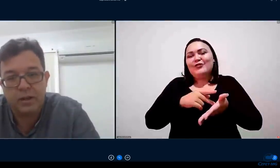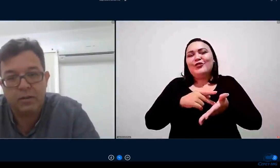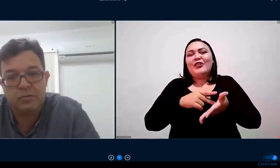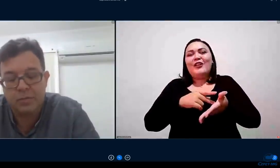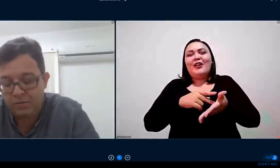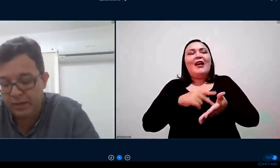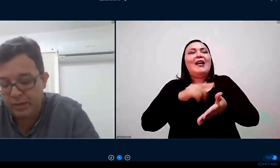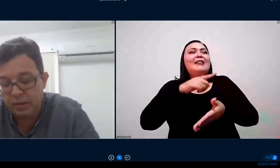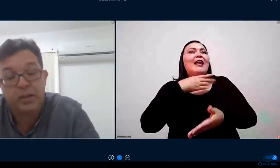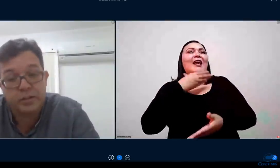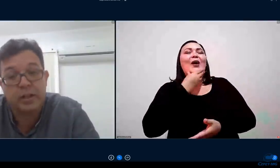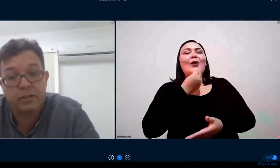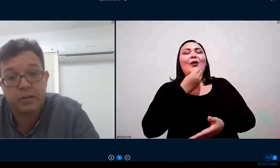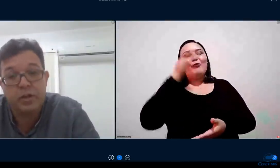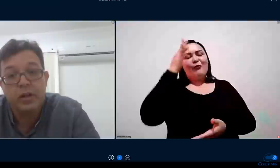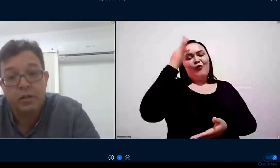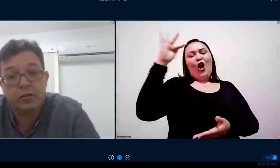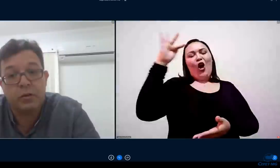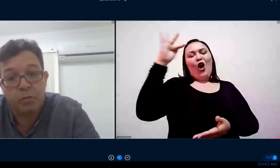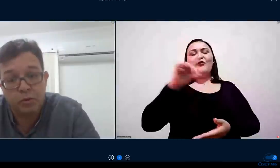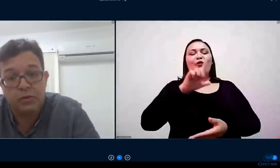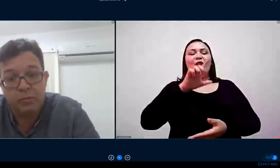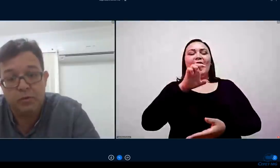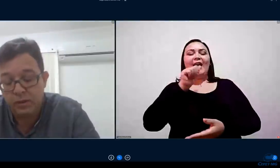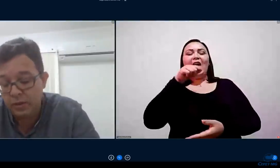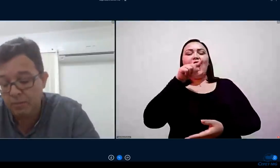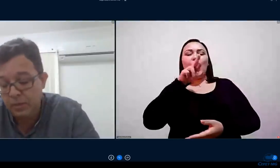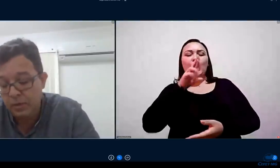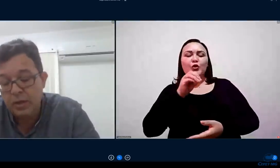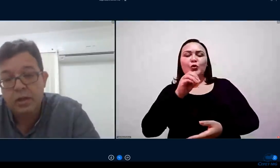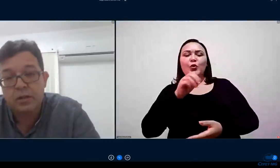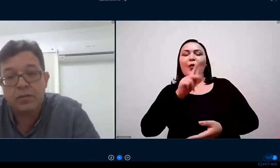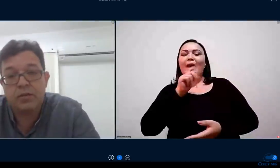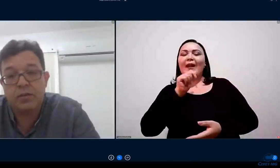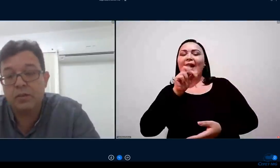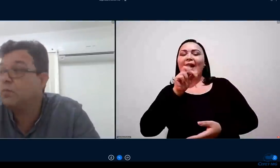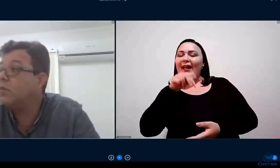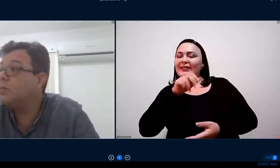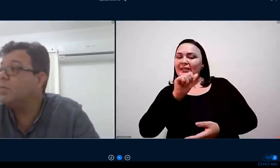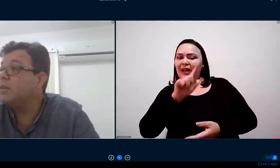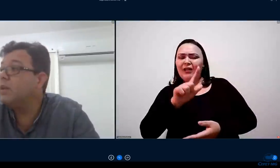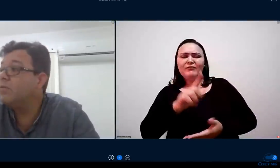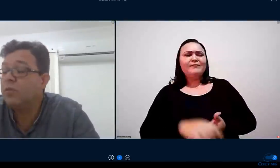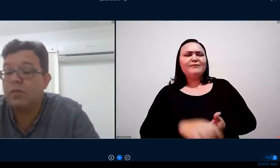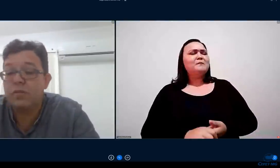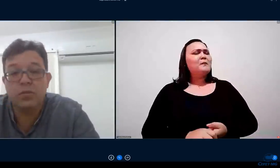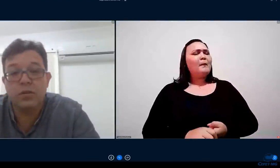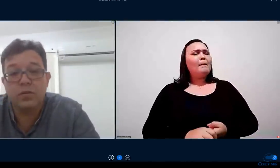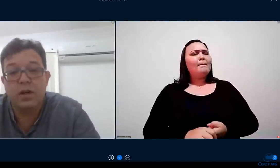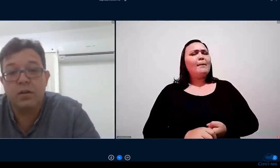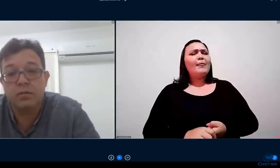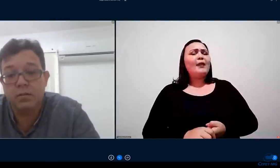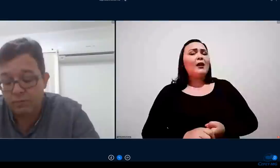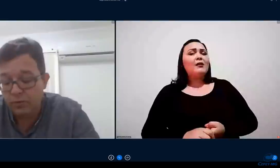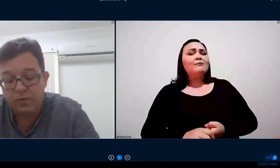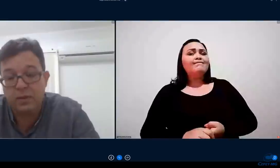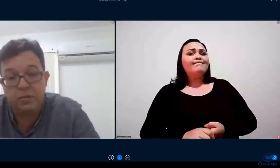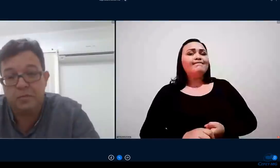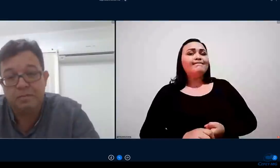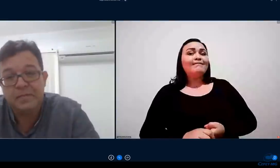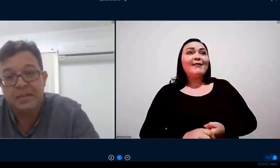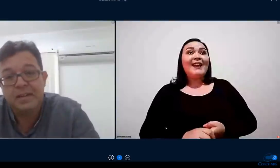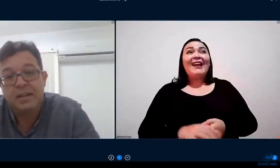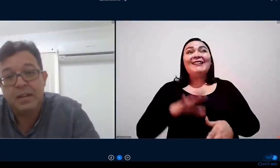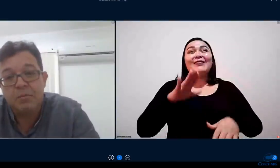Madrileandro Karnal uma fala dele que eu acho interessante nós reproduzimos aqui talvez vocês não vão aprender a função social a